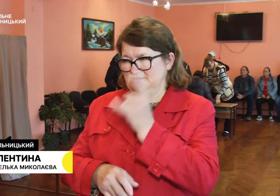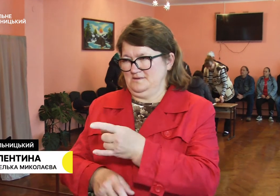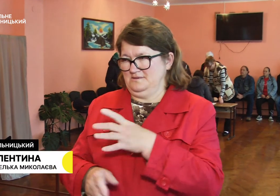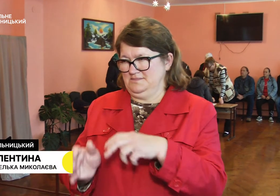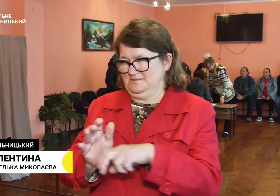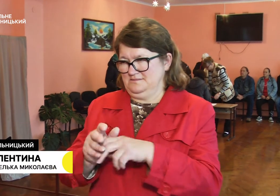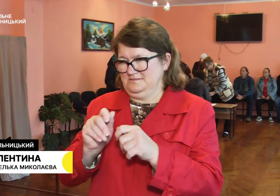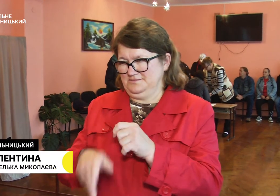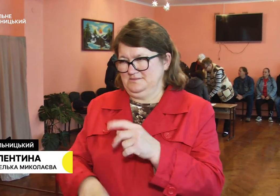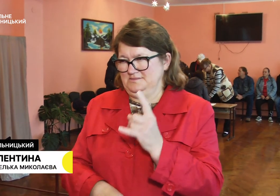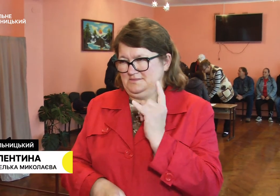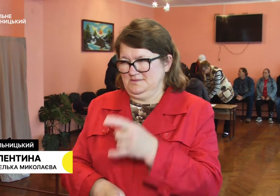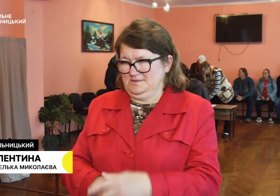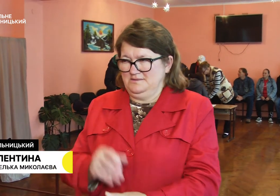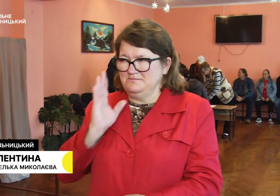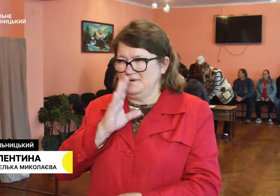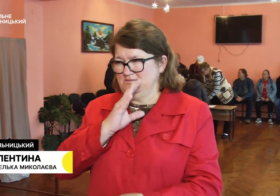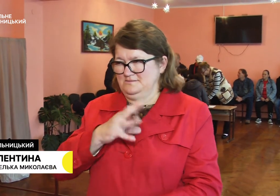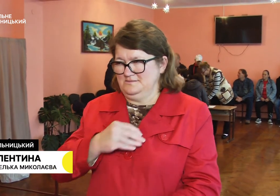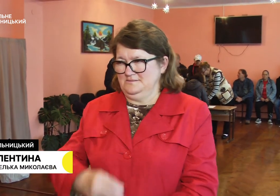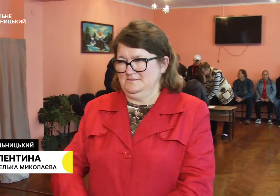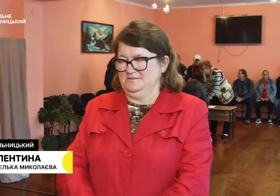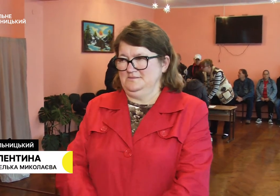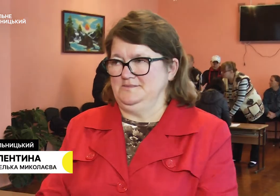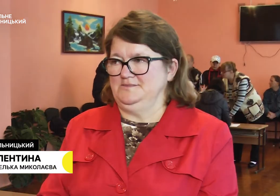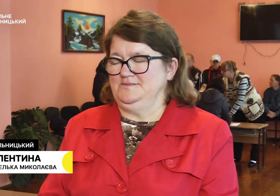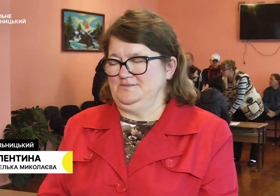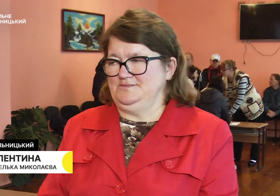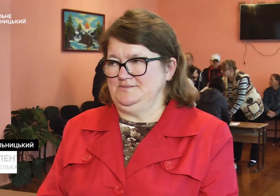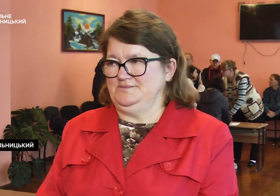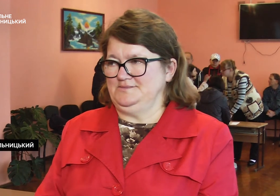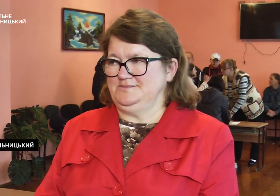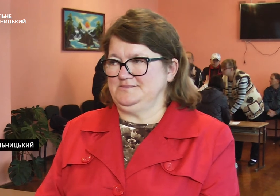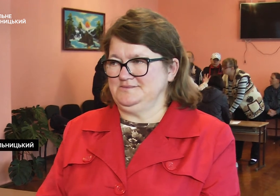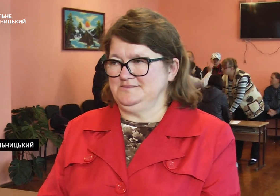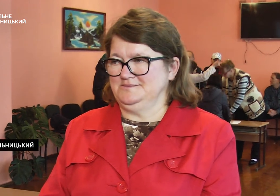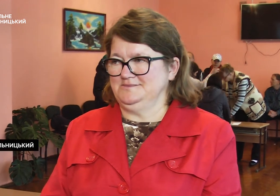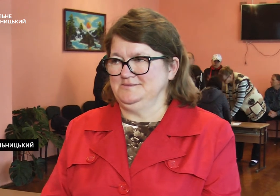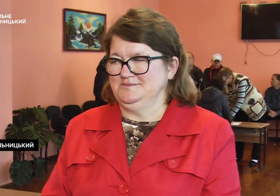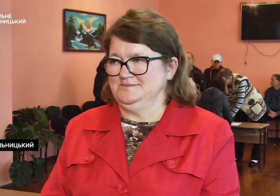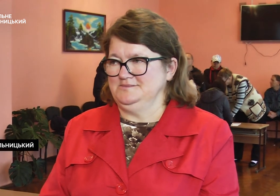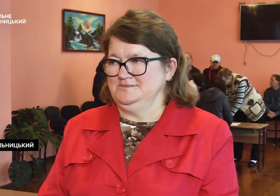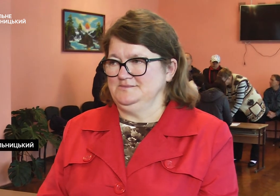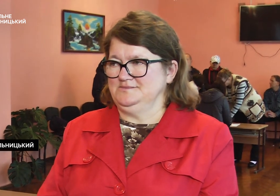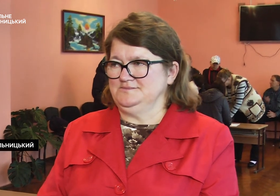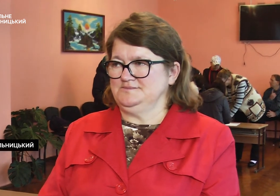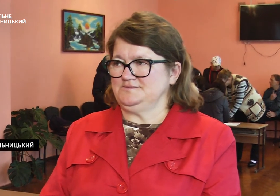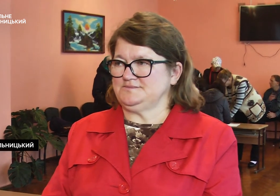таксі приїхали з мамою, бо не було чим добиратися. А скільки коштів довелося на це витратити тоді, в той час?